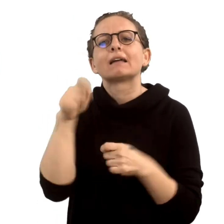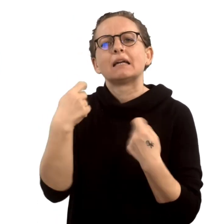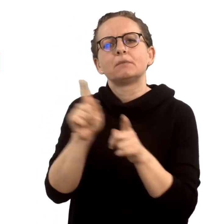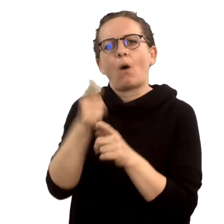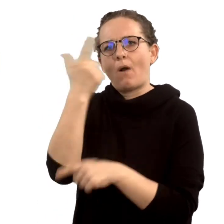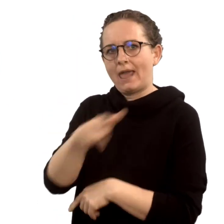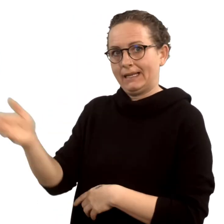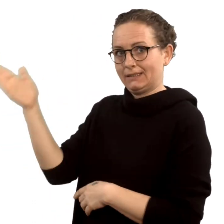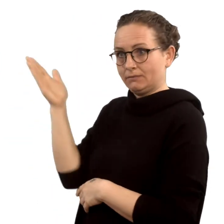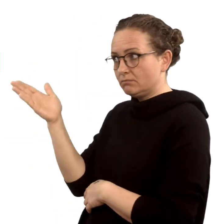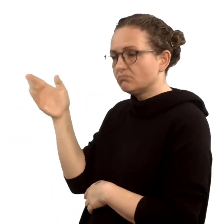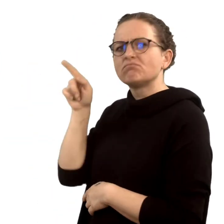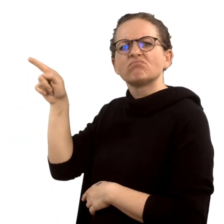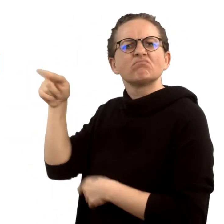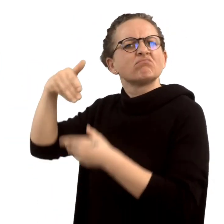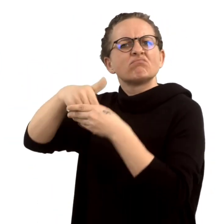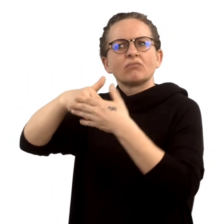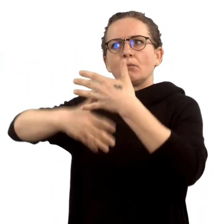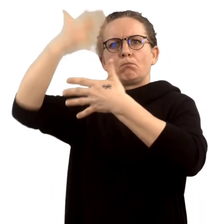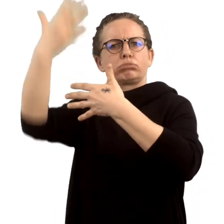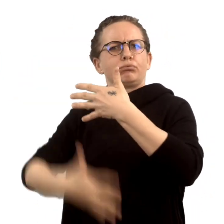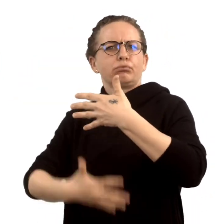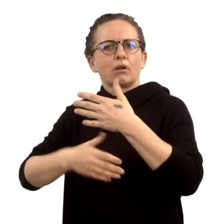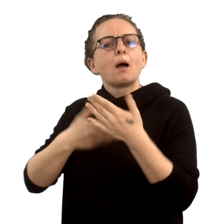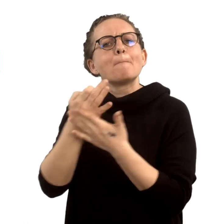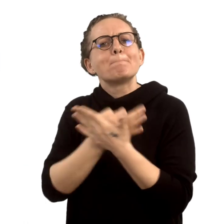Oder suchen Sie eine konkrete Weiterbildung oder einen Kurs?